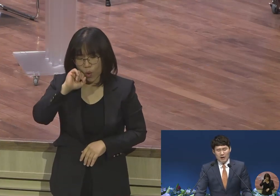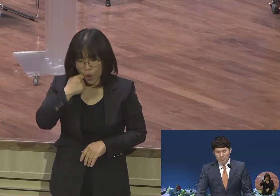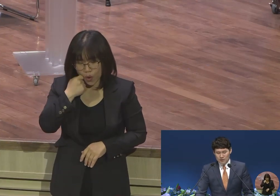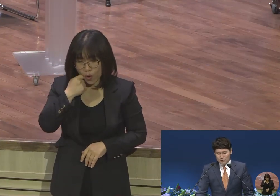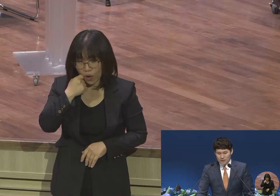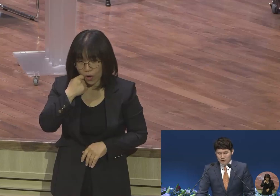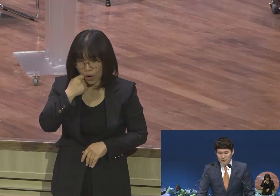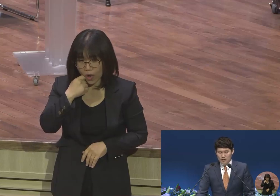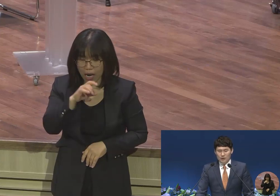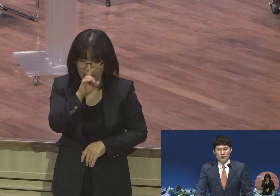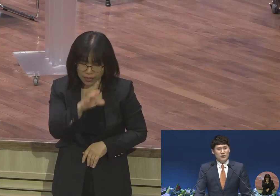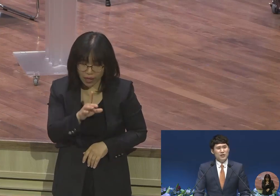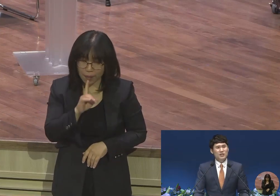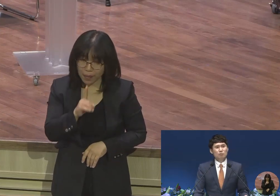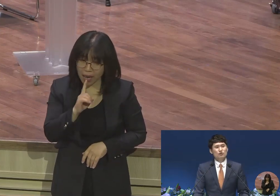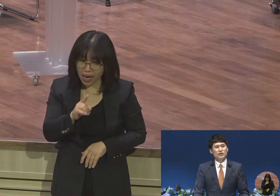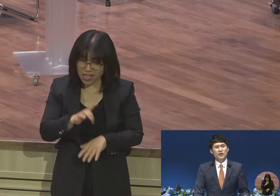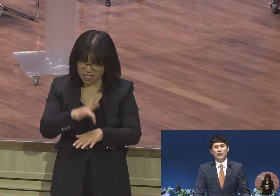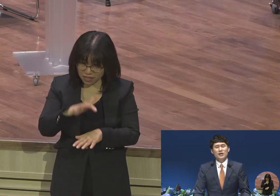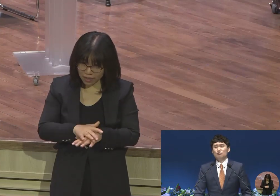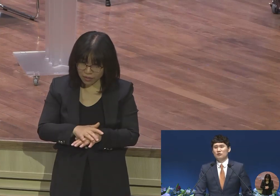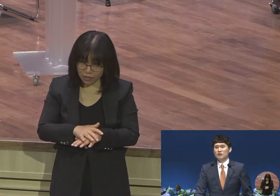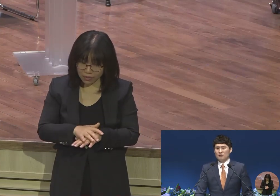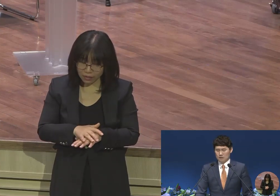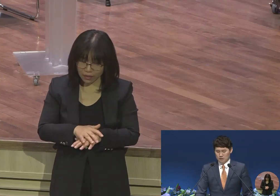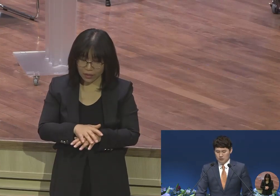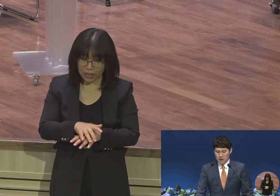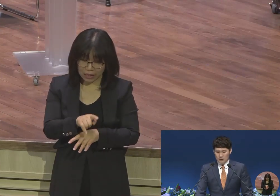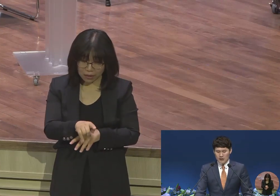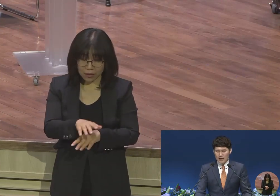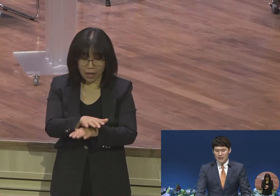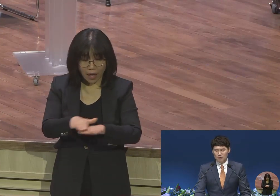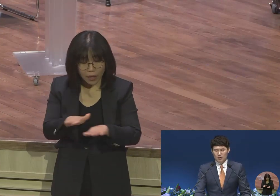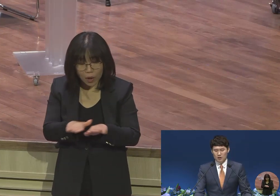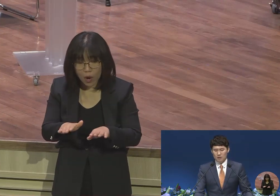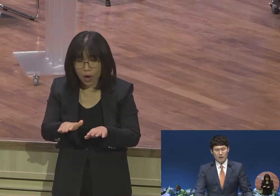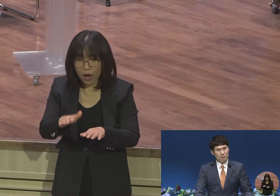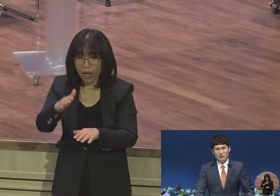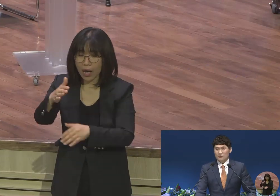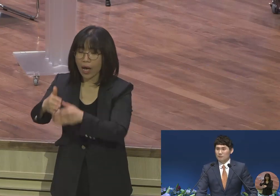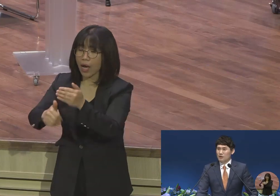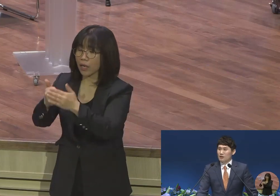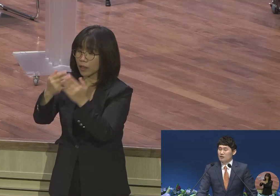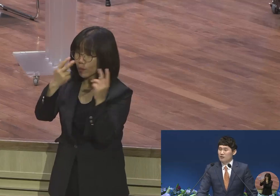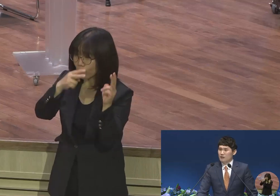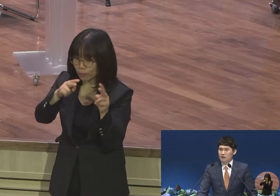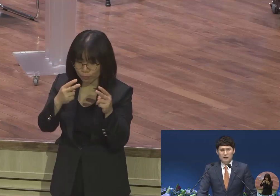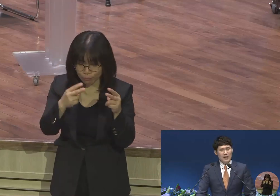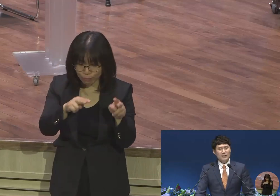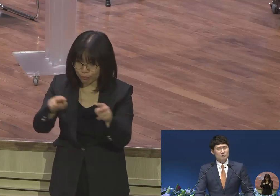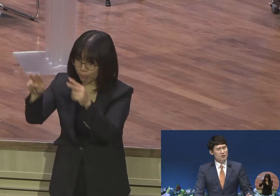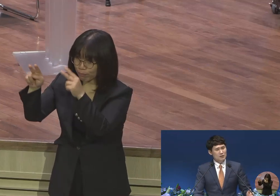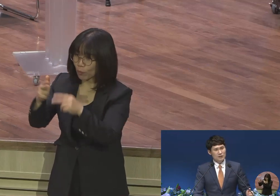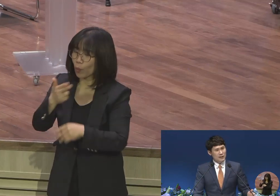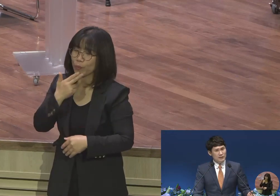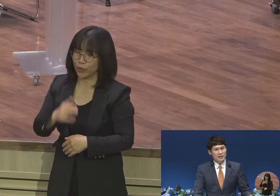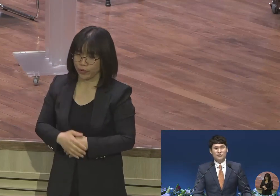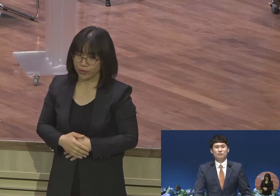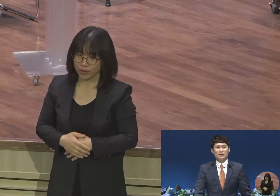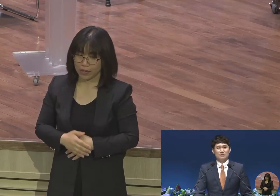말하면서 실제 그 문제를 해결할 수 있는 그 하나님을 바라보지 않습니다 그 하나님을 찾지 않습니다